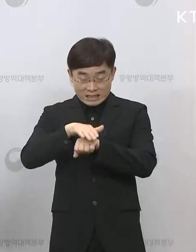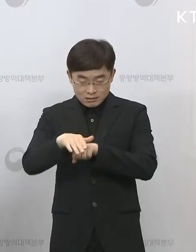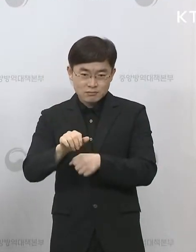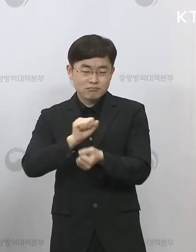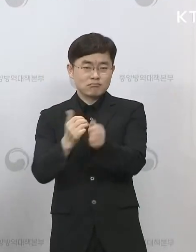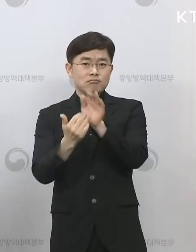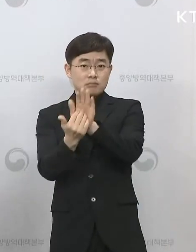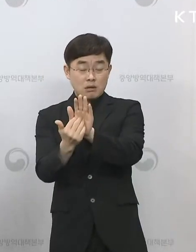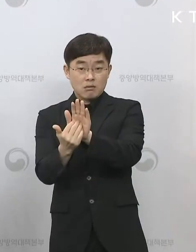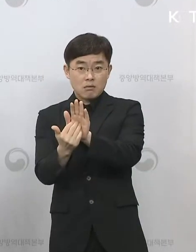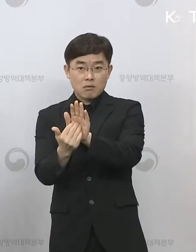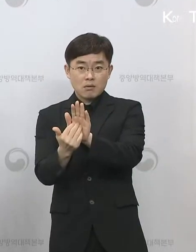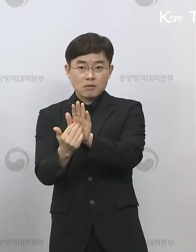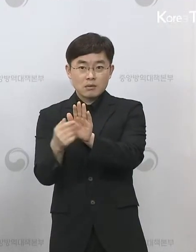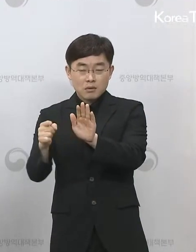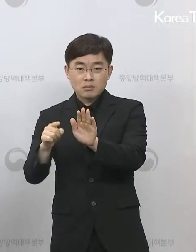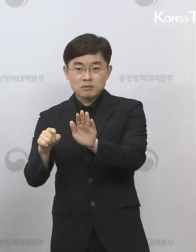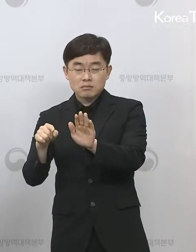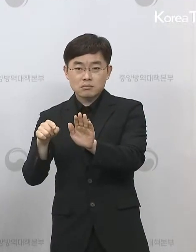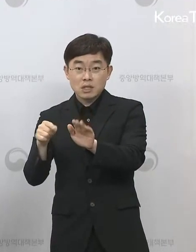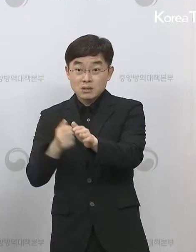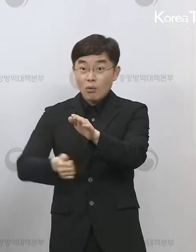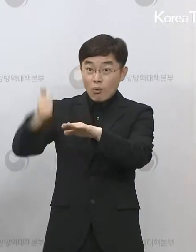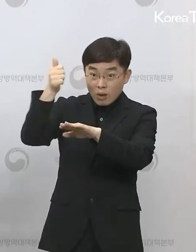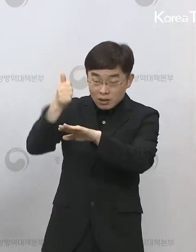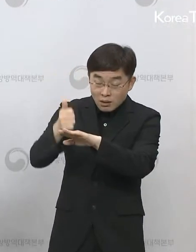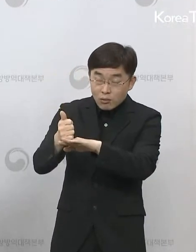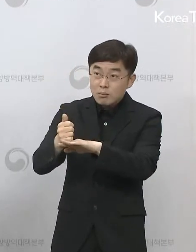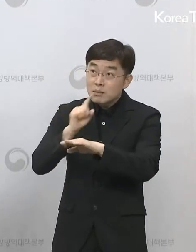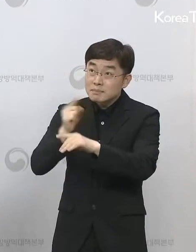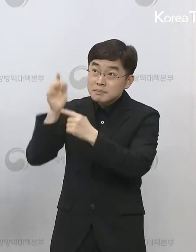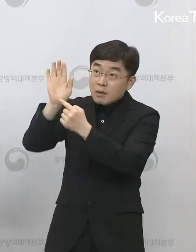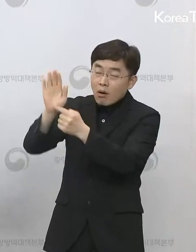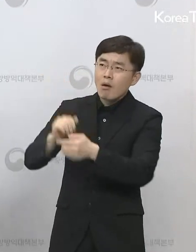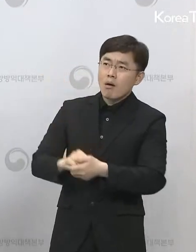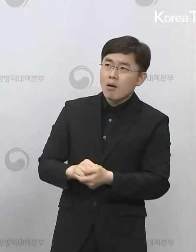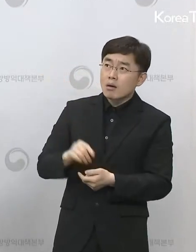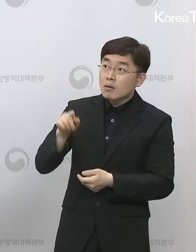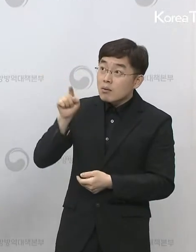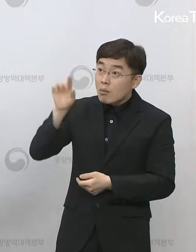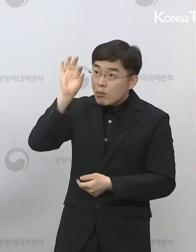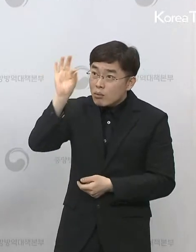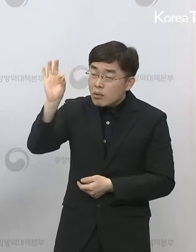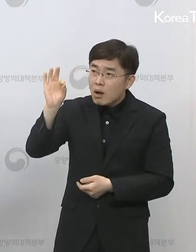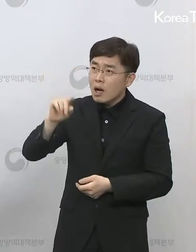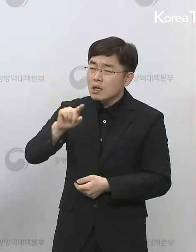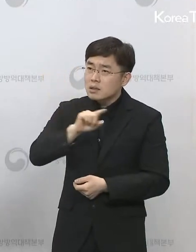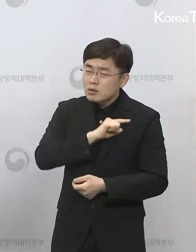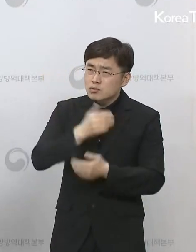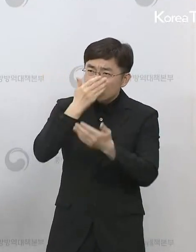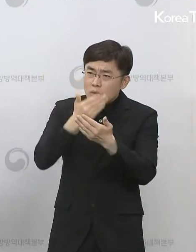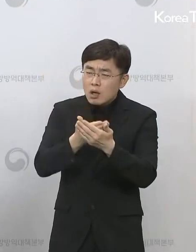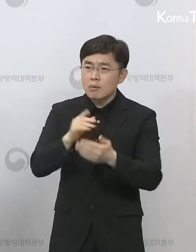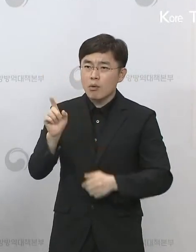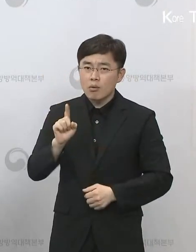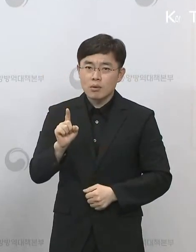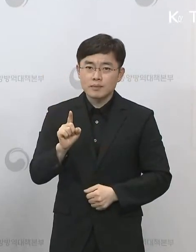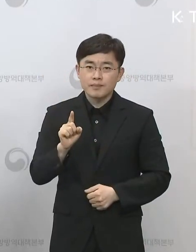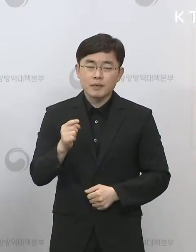성공했다라는 그런 지적의 가장 큰 핵심은 국민들의 자발적인 사회적 거리 두기